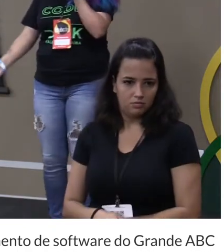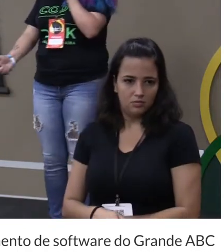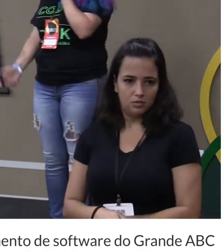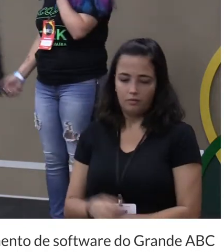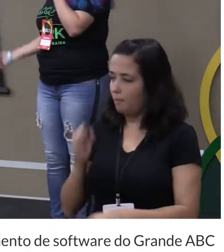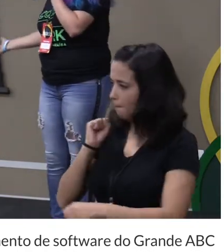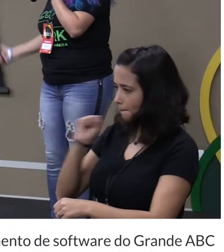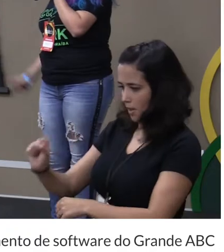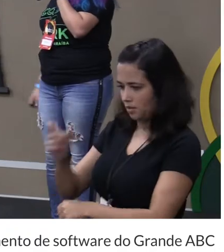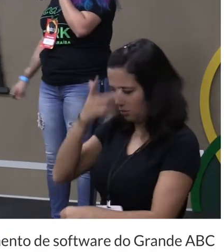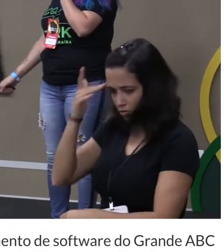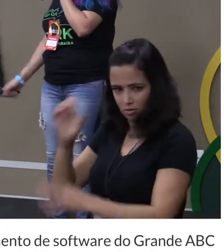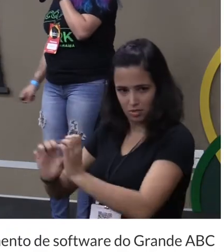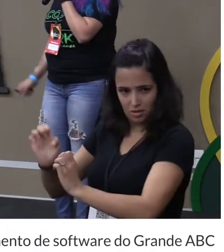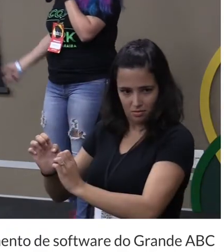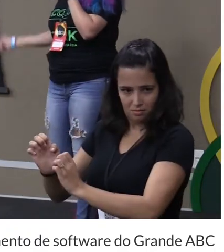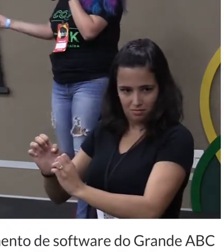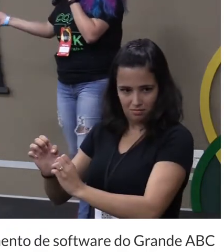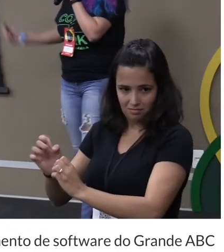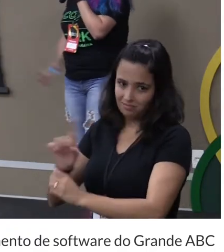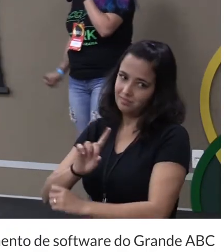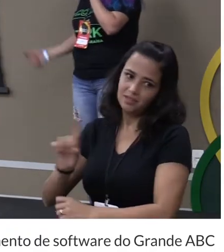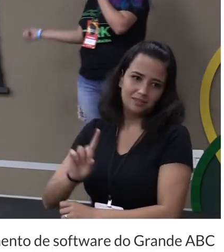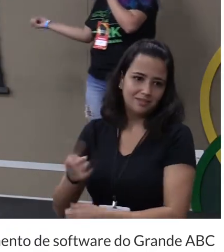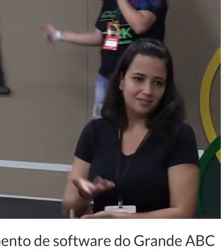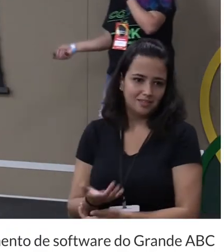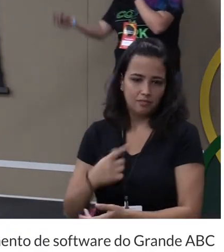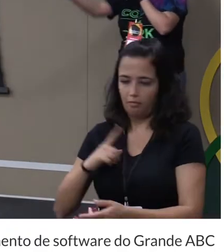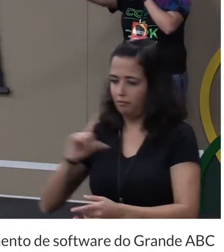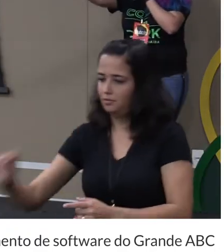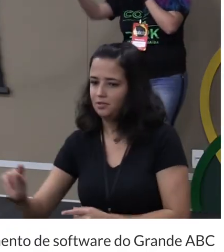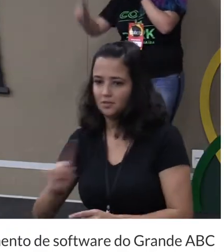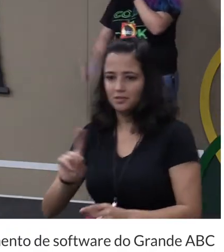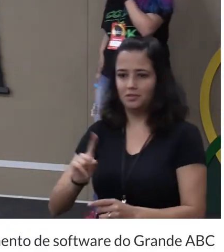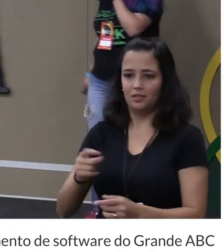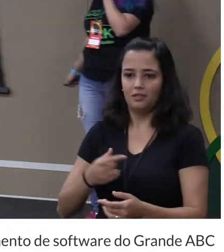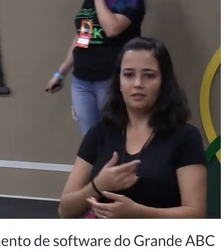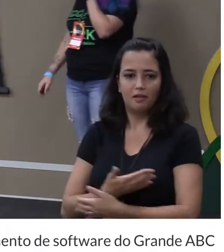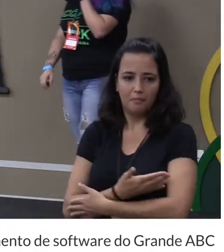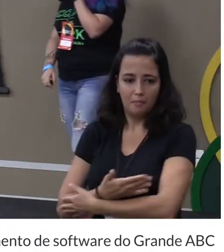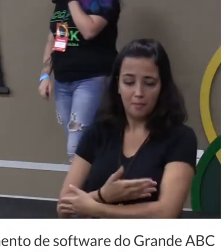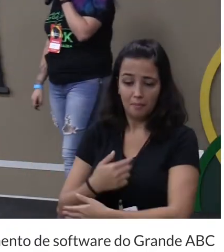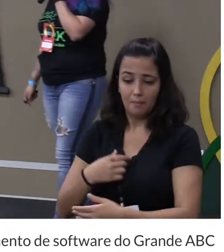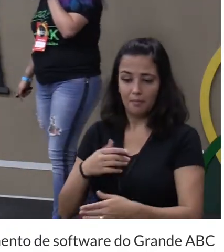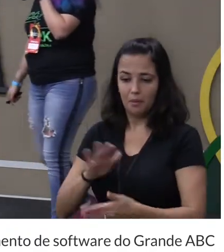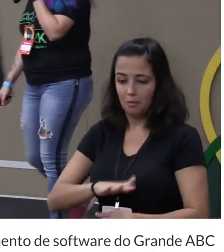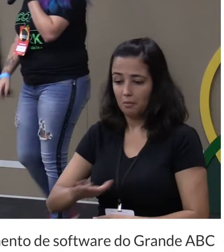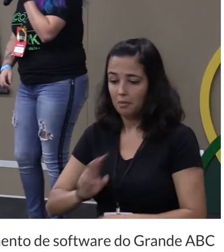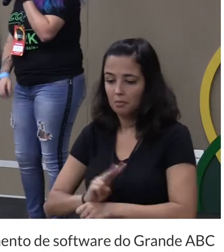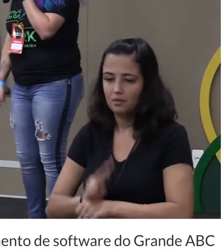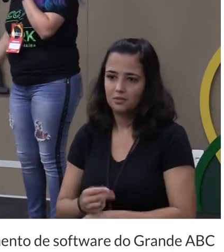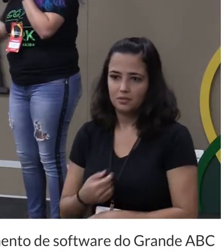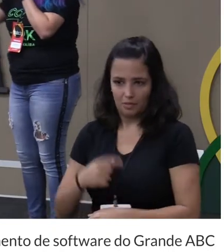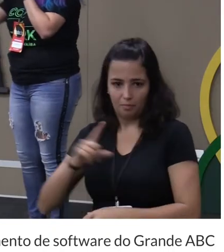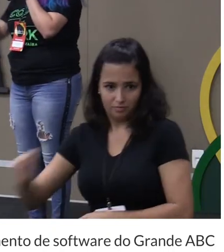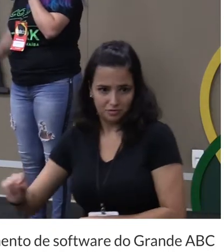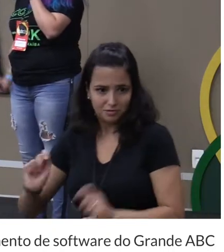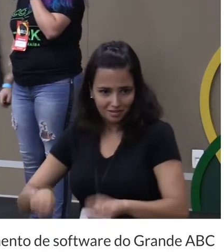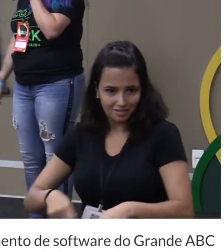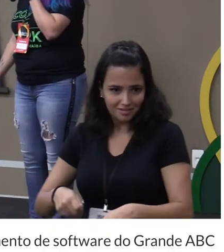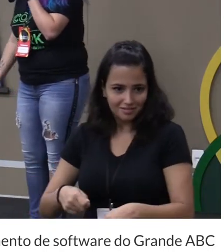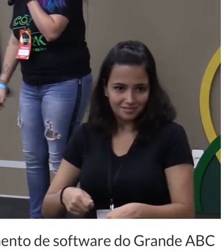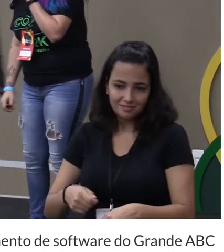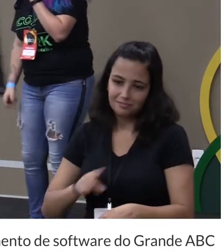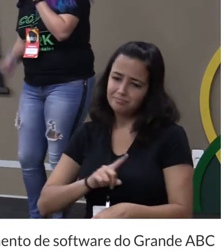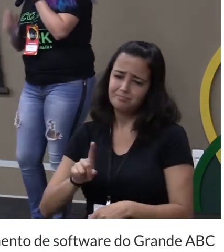matar ele vou presa vou sair do que sair fugida tem uma criança pra criar aqui não dá vou fugir eu e